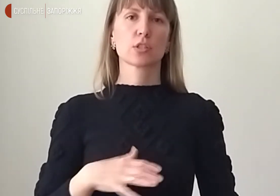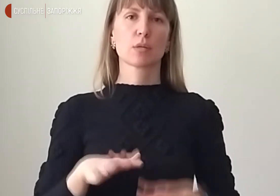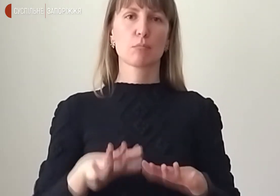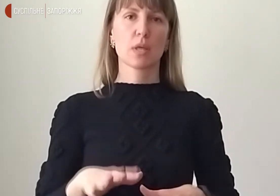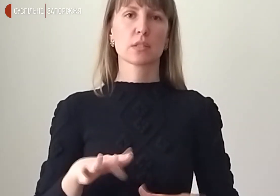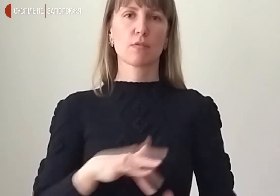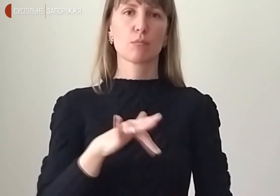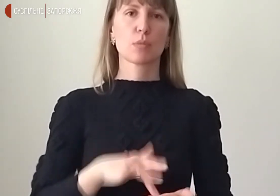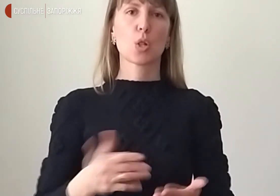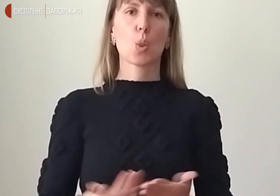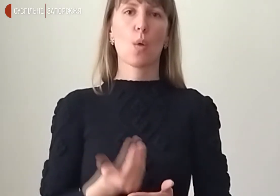Суспільному. Запоріжжя.